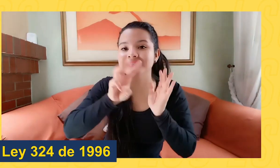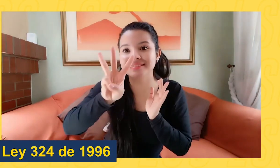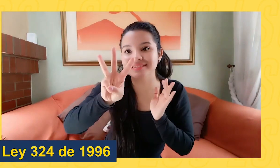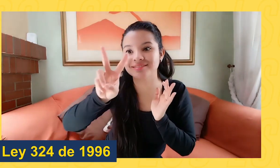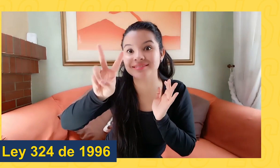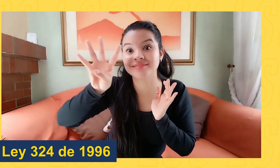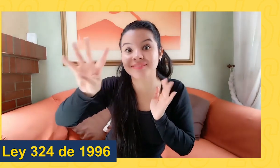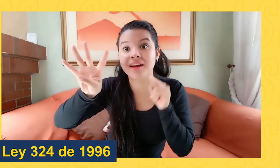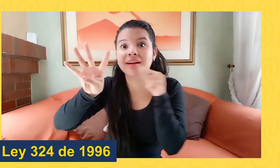señas.